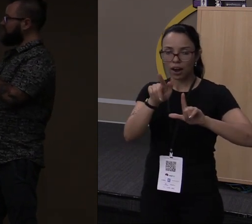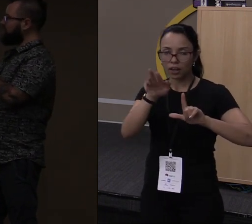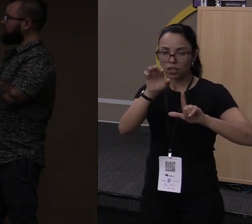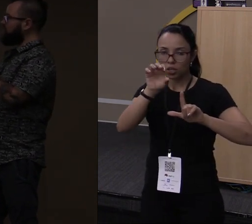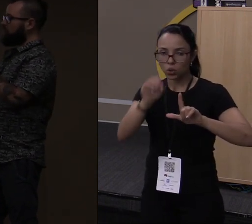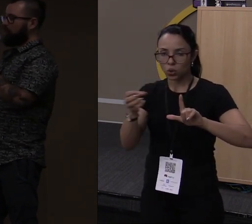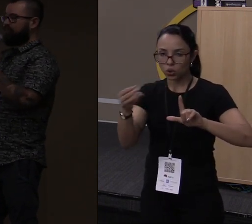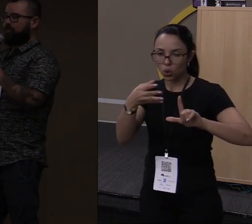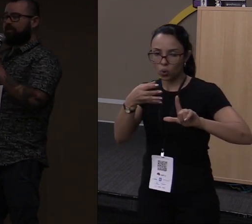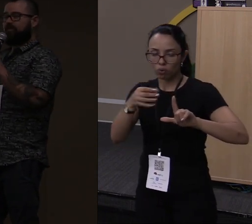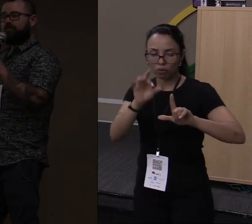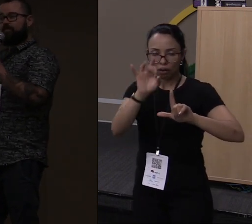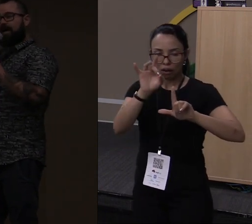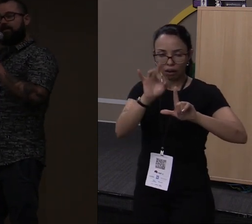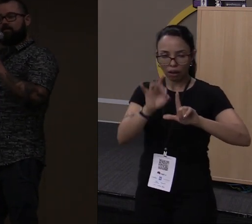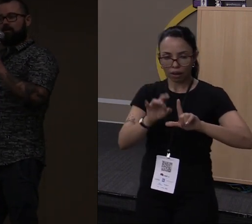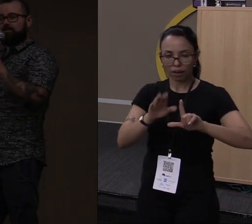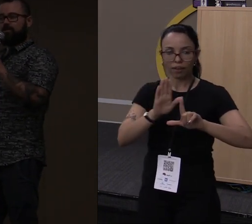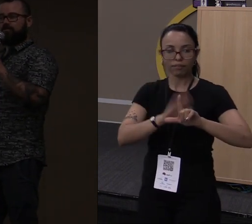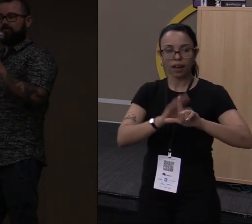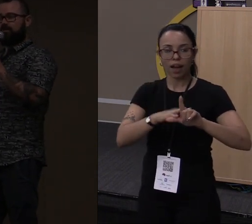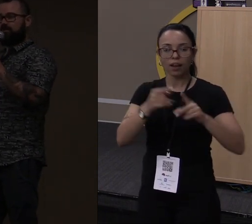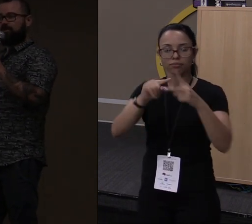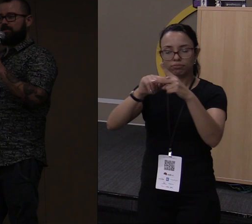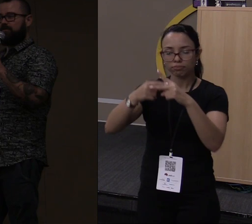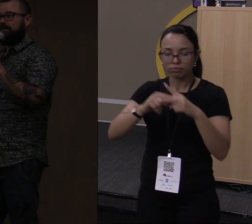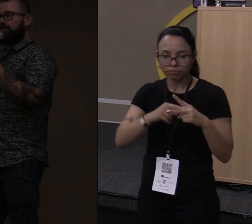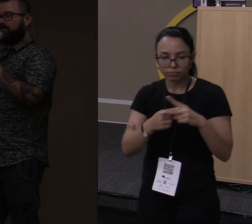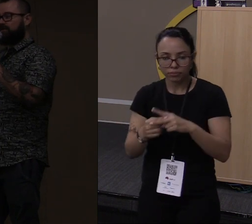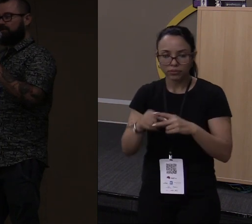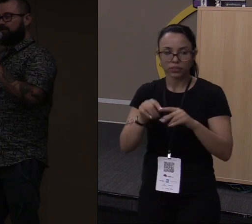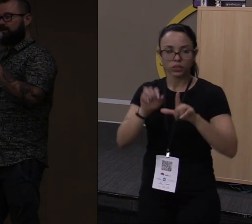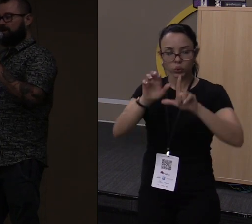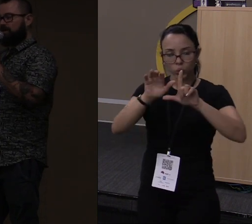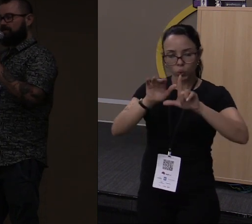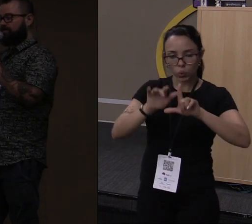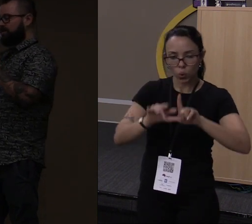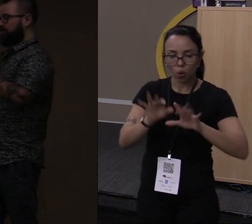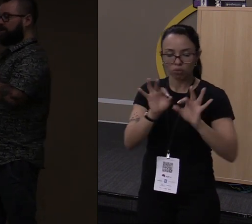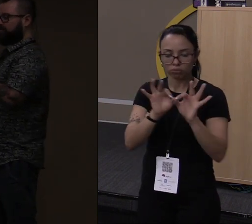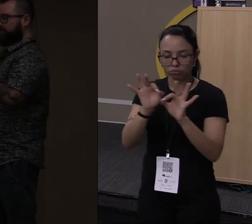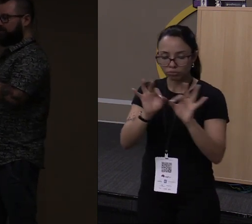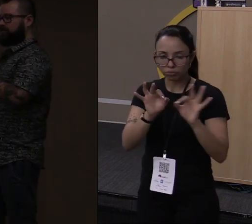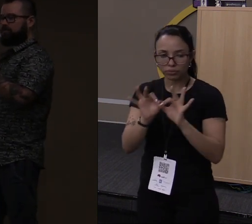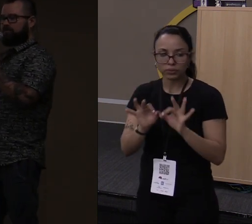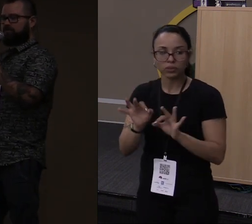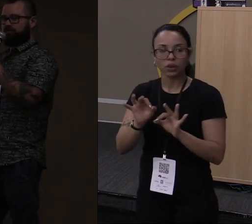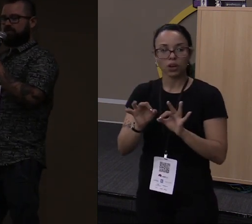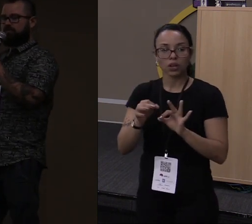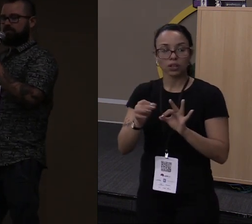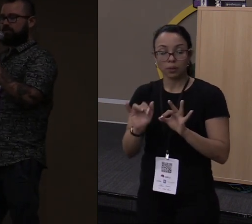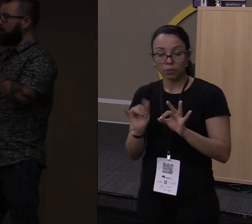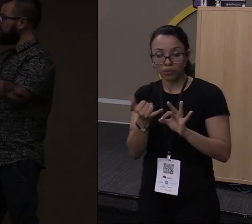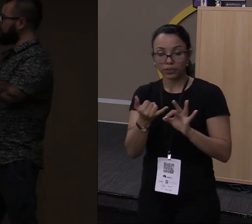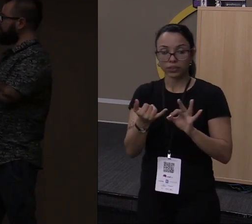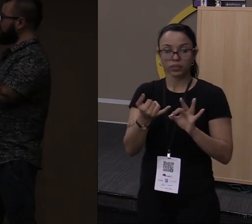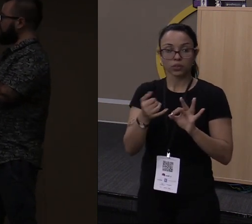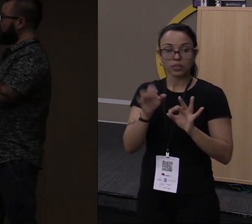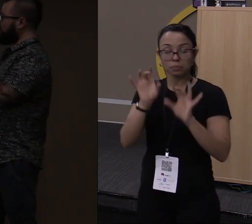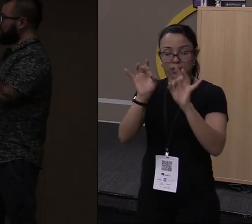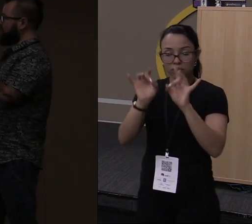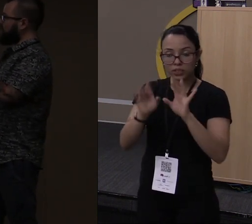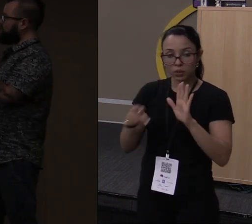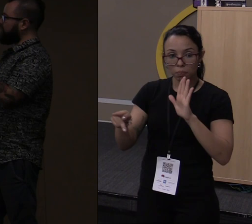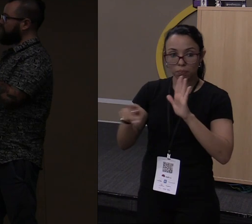roda o projeto, o FMT formata o código para você, bonitinho, usando as especificações de estilo, de código.